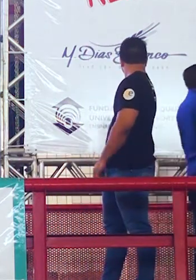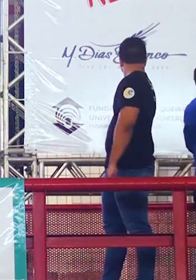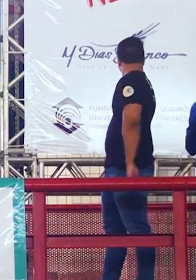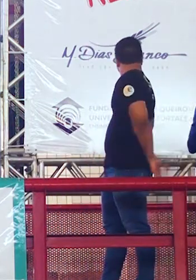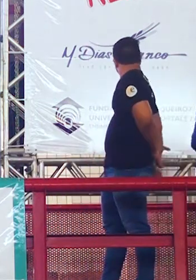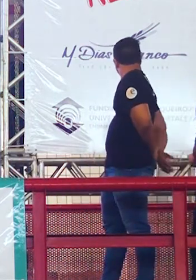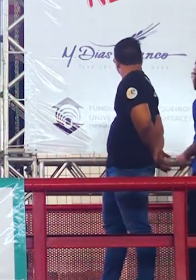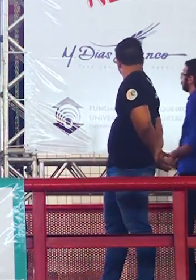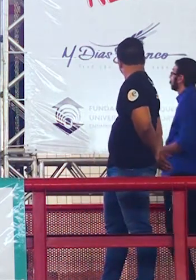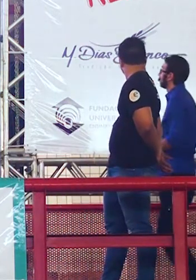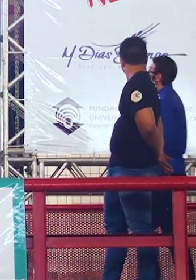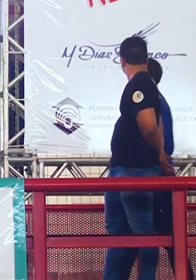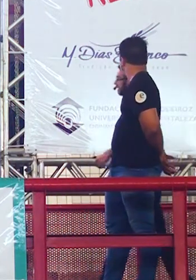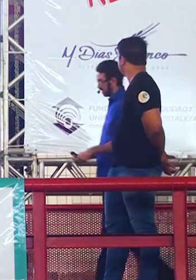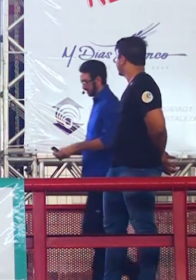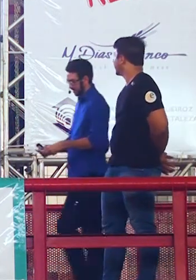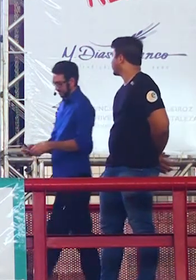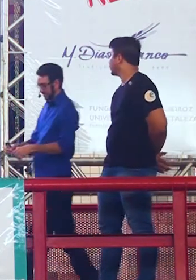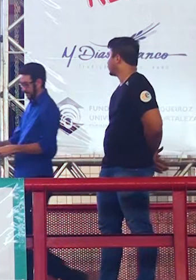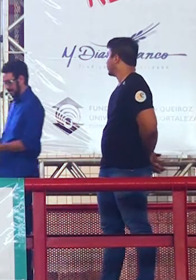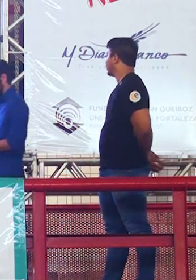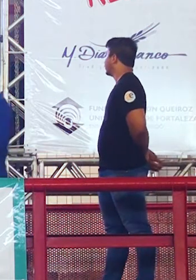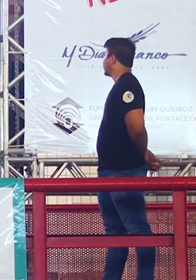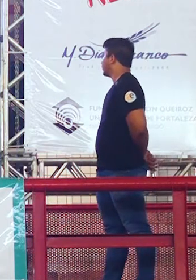passa aí obrigado